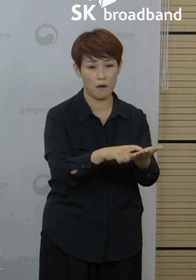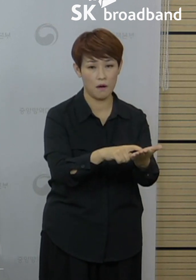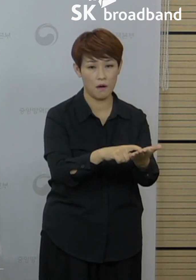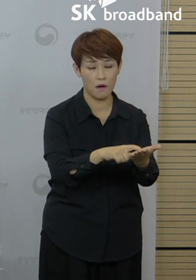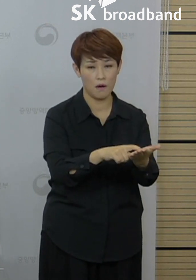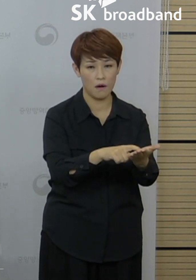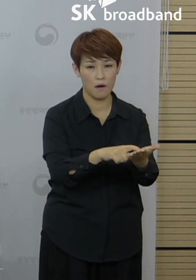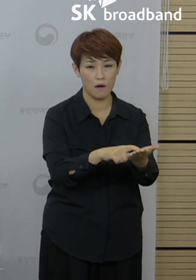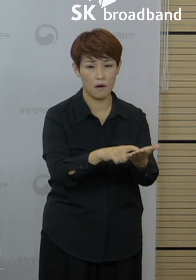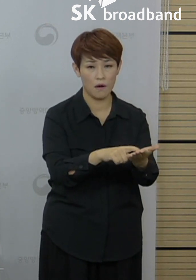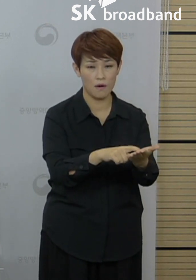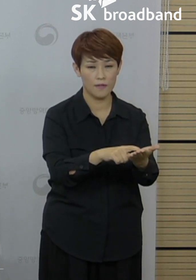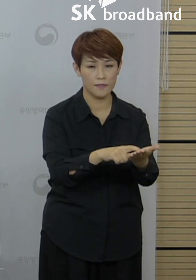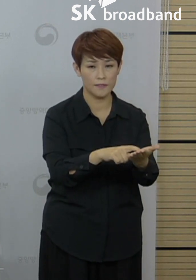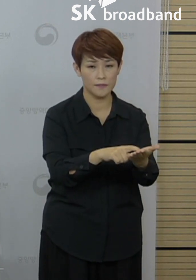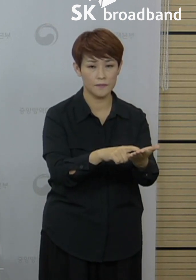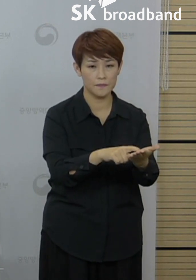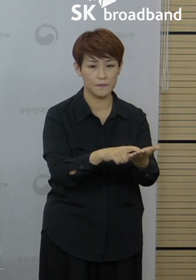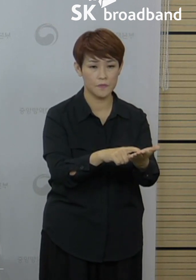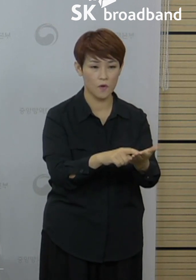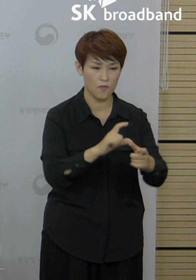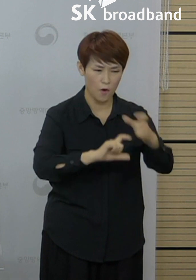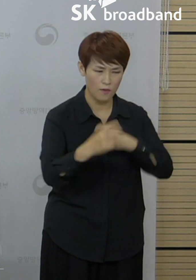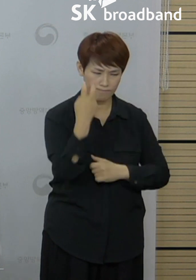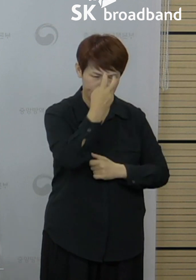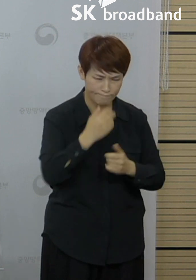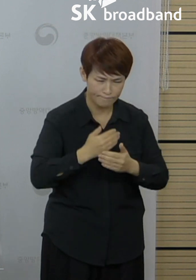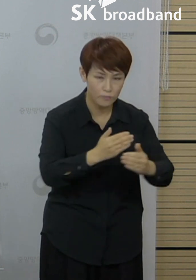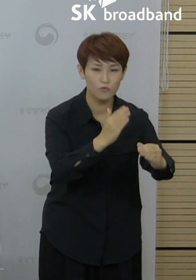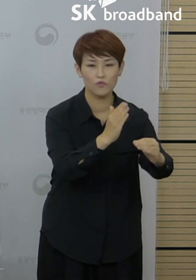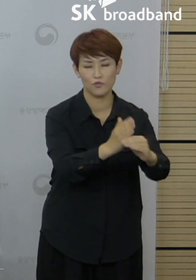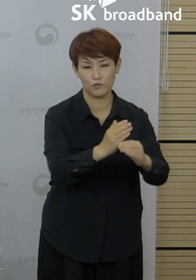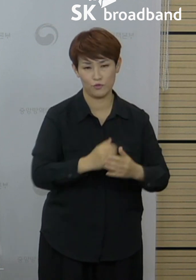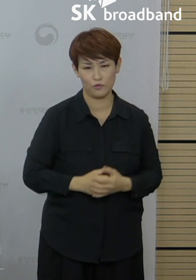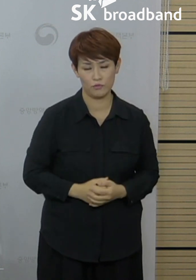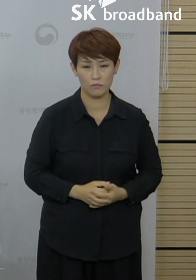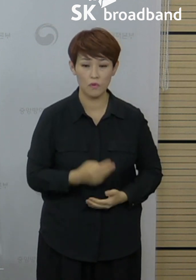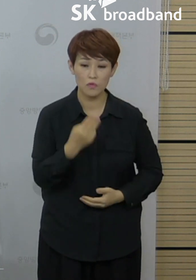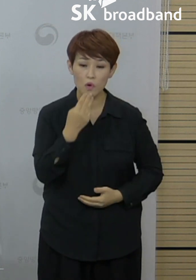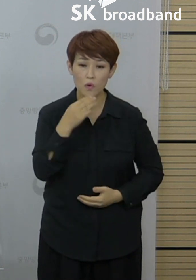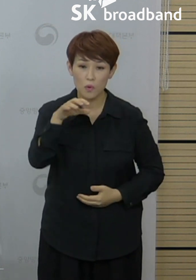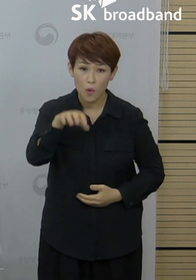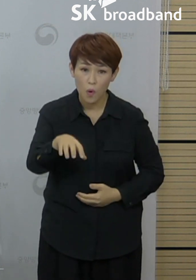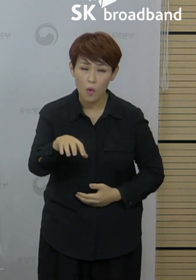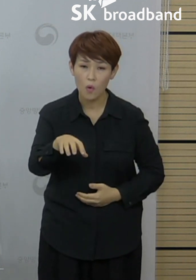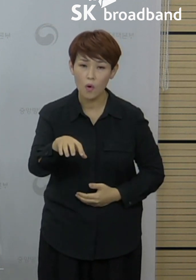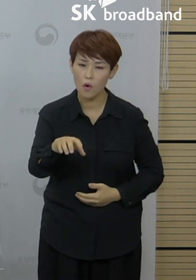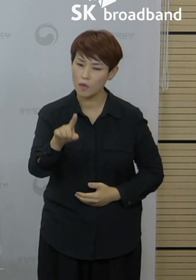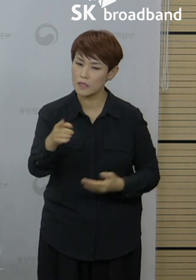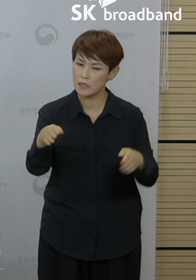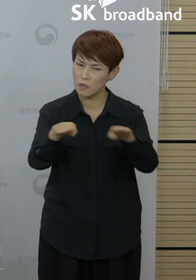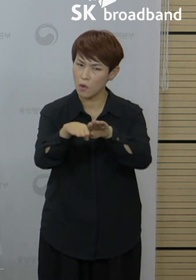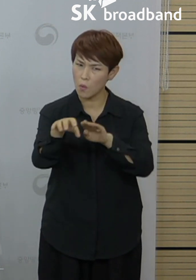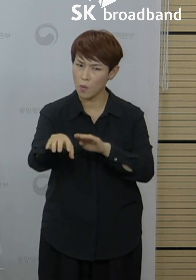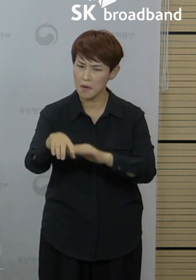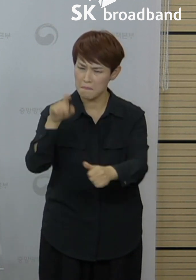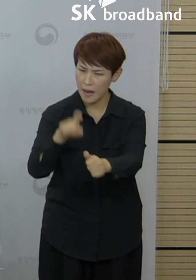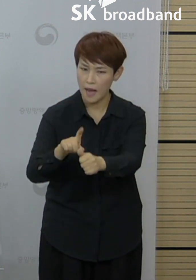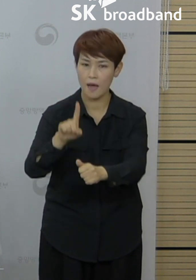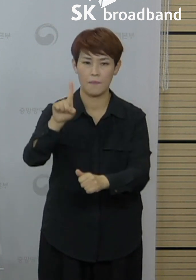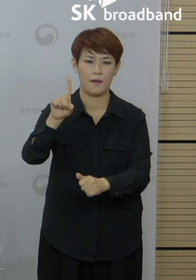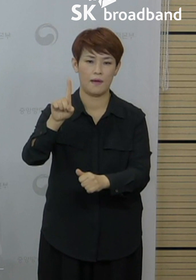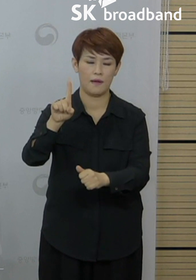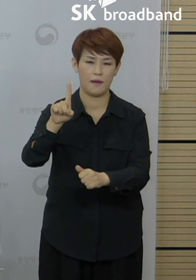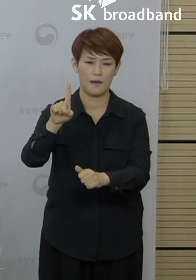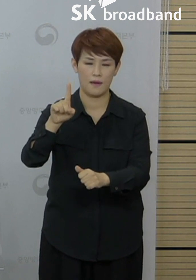현재 주기적인 추가검사가 진행 중에 있는데 서울에 소지한 1개의 시설에서 확진자 1명이